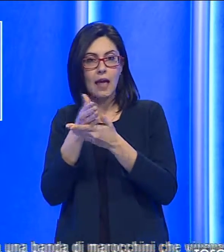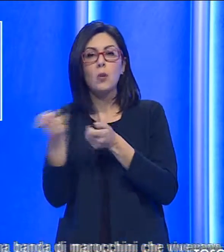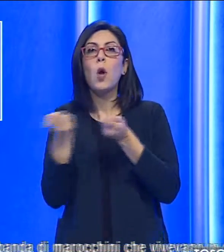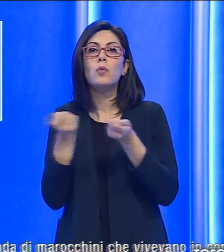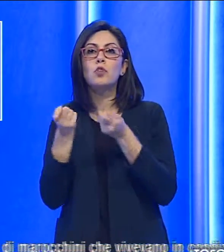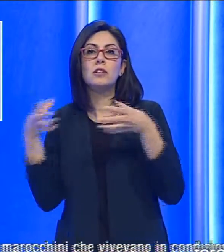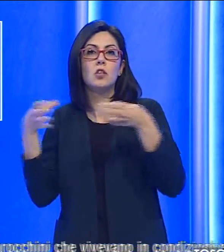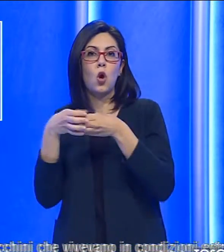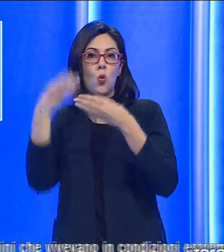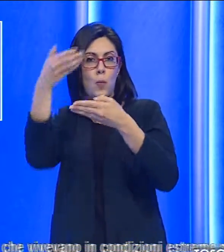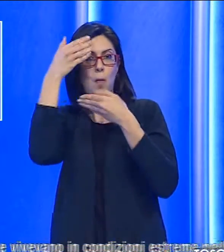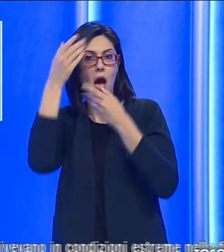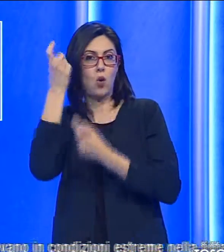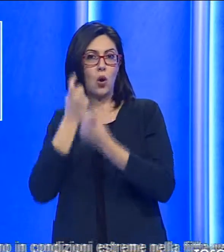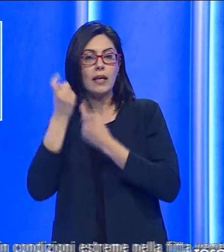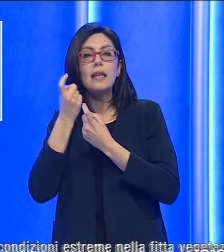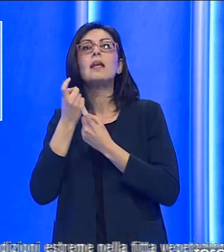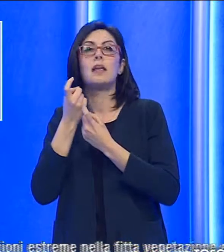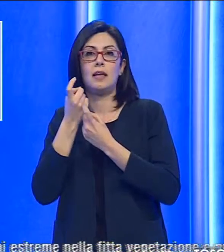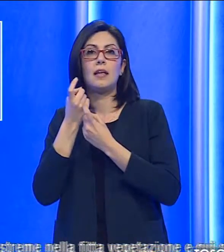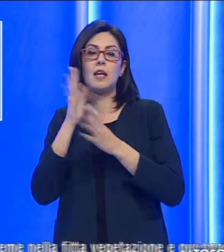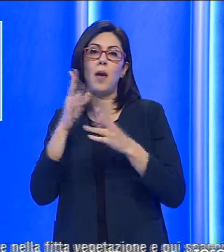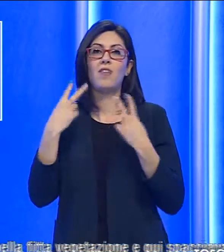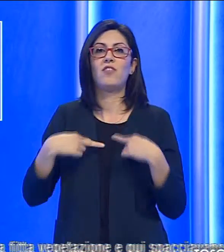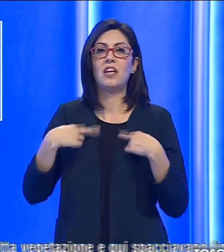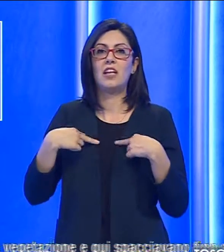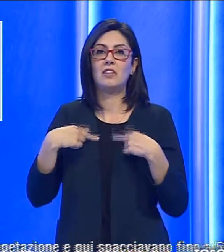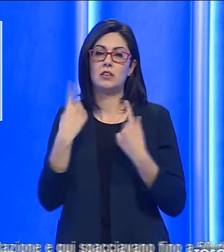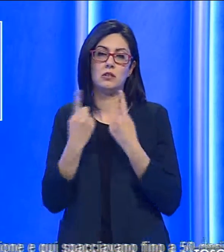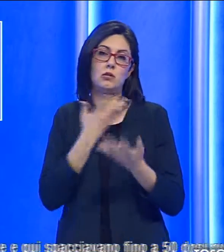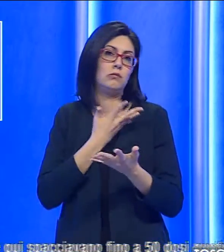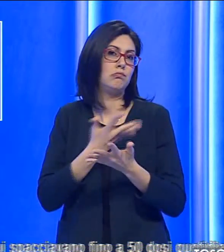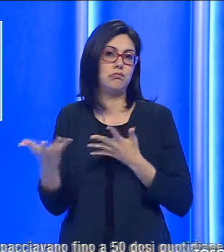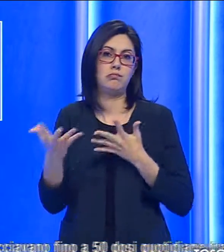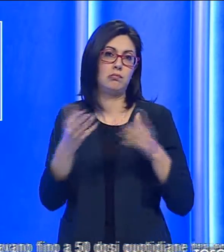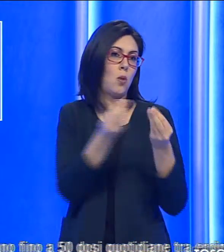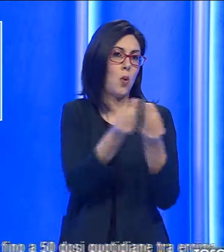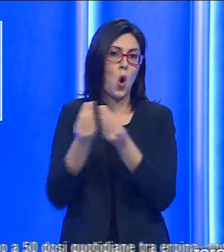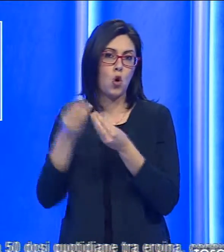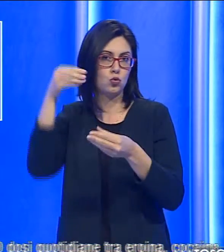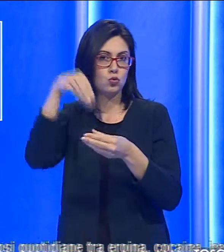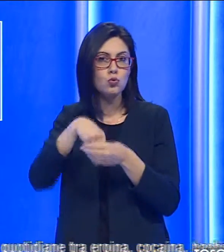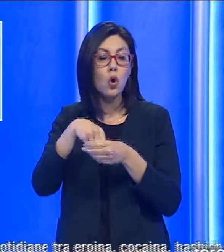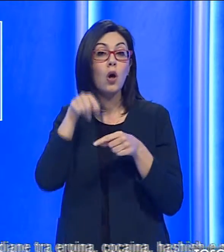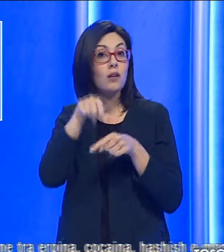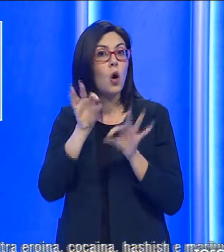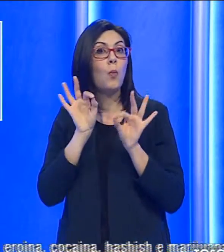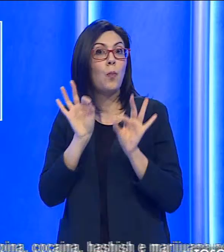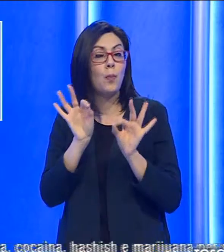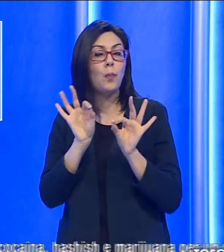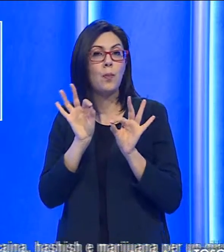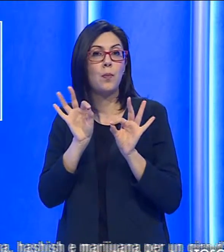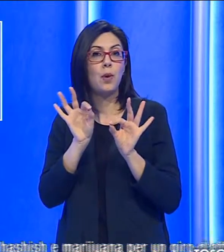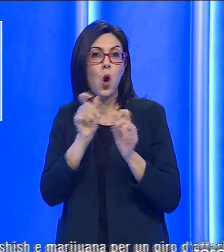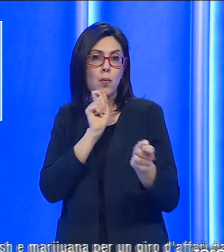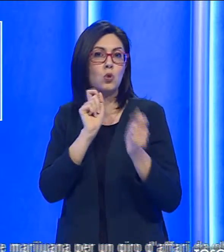marocchini che vivevano in condizioni estreme nella fitta vegetazione e qui spacciavano fino a